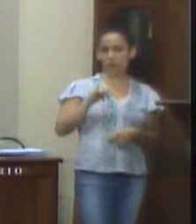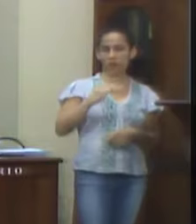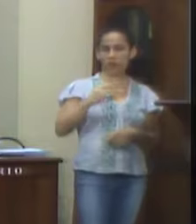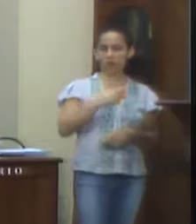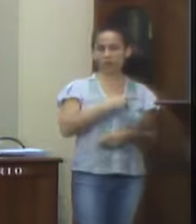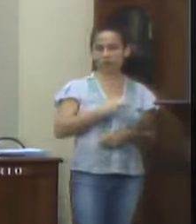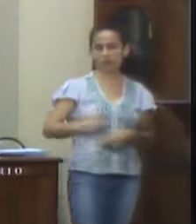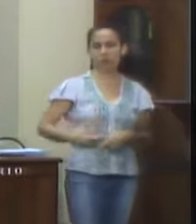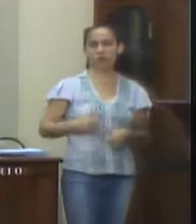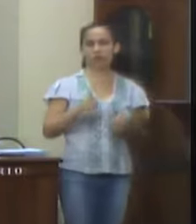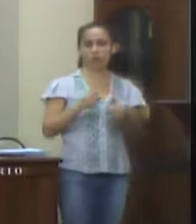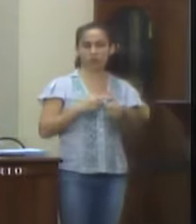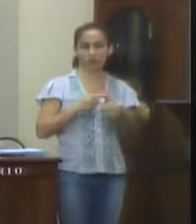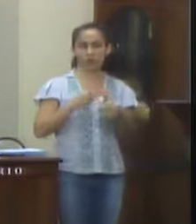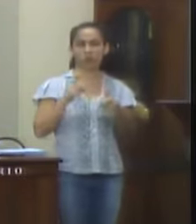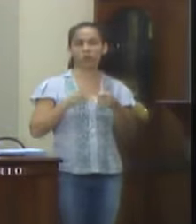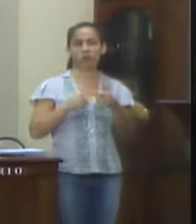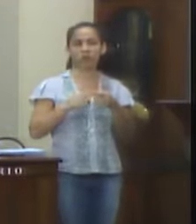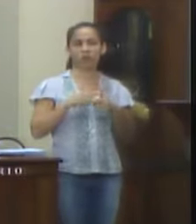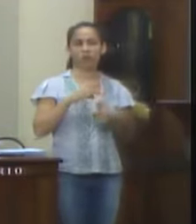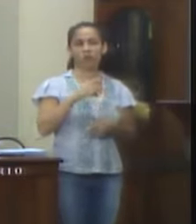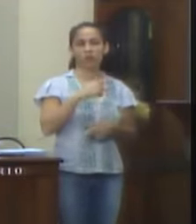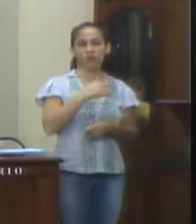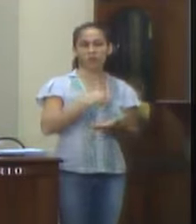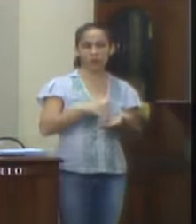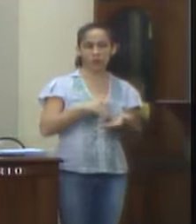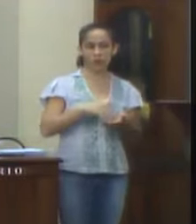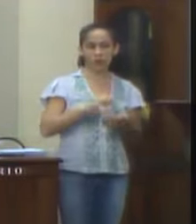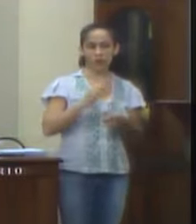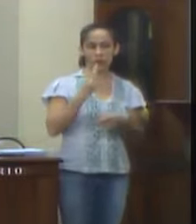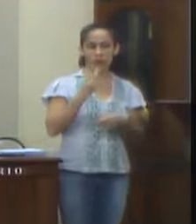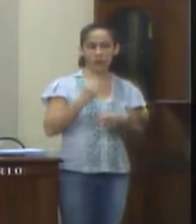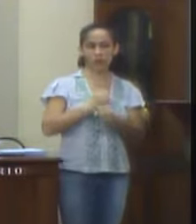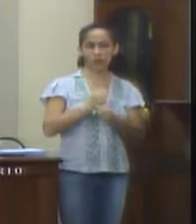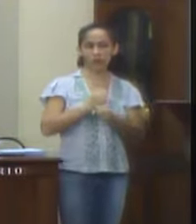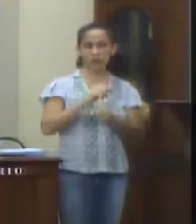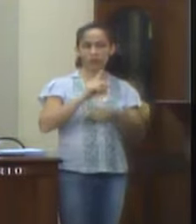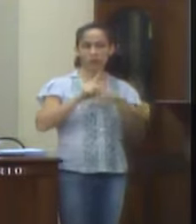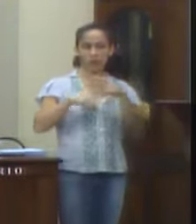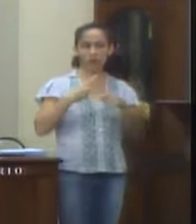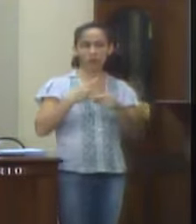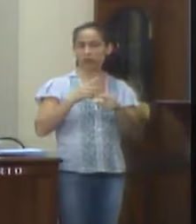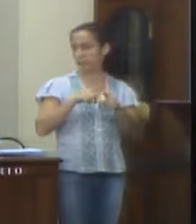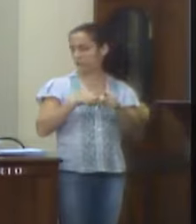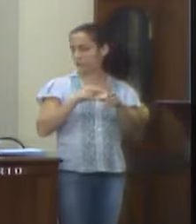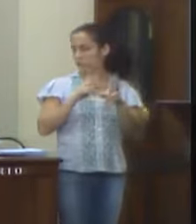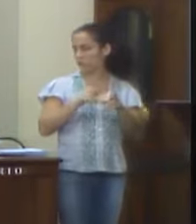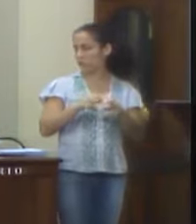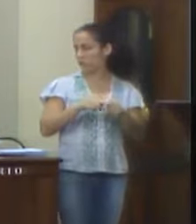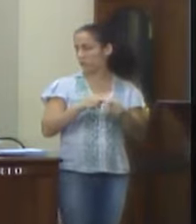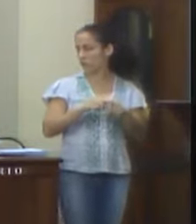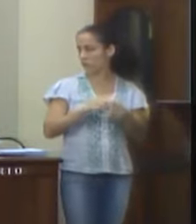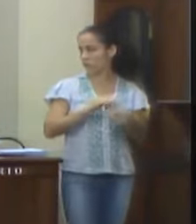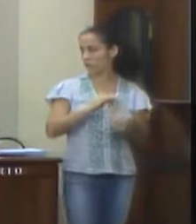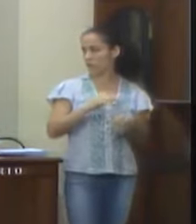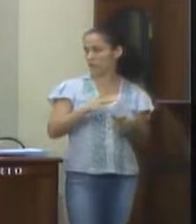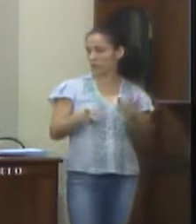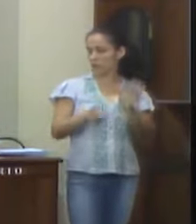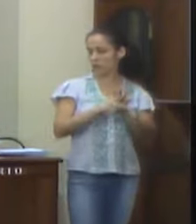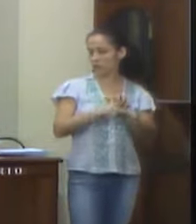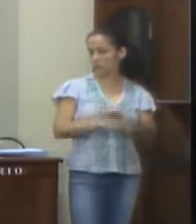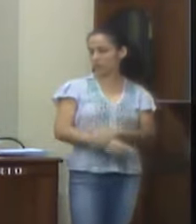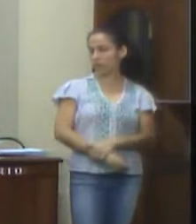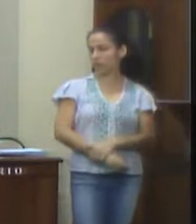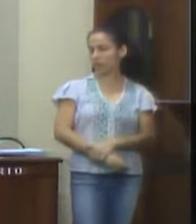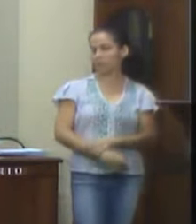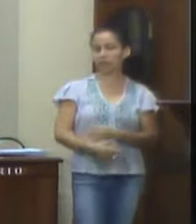secretários, com mandato de dois anos, permitida a consecutiva reeleição da mesma e a ela compete privativamente.